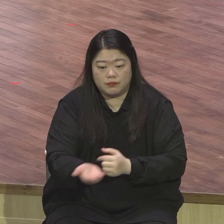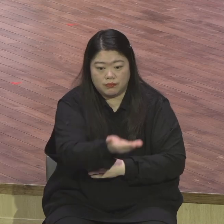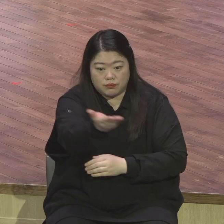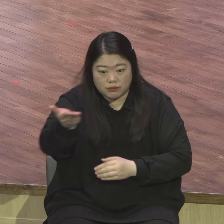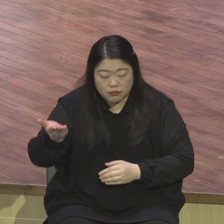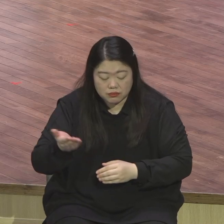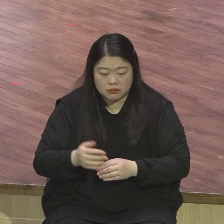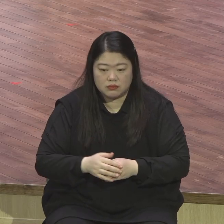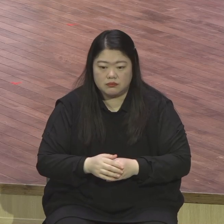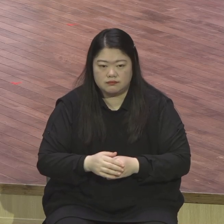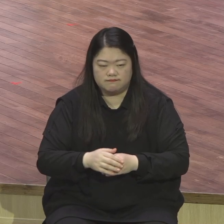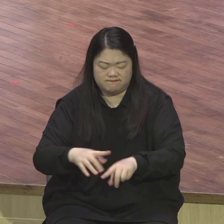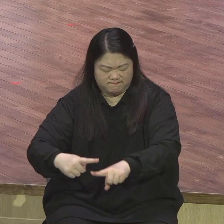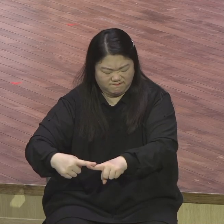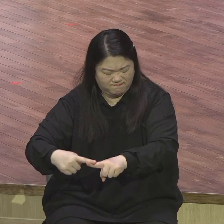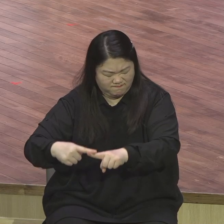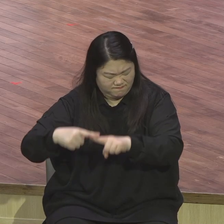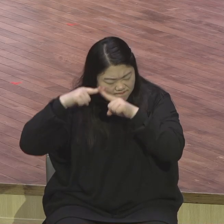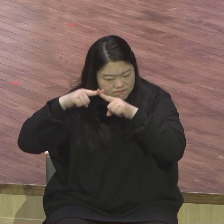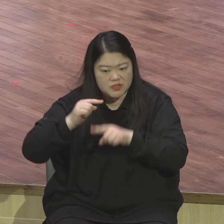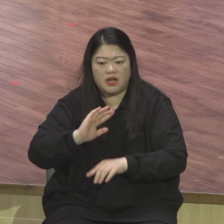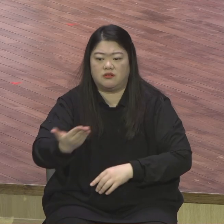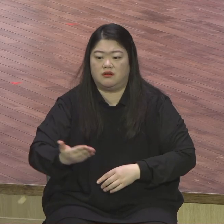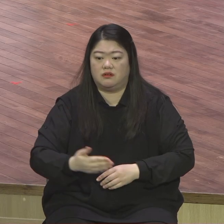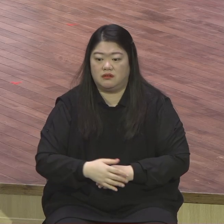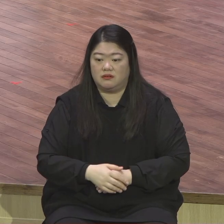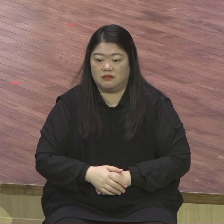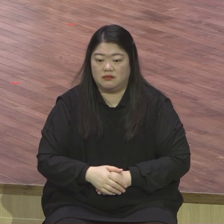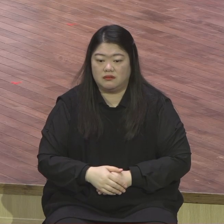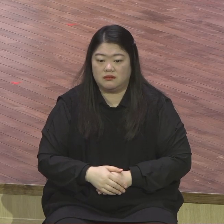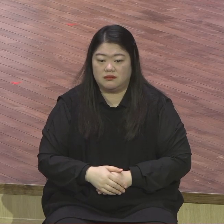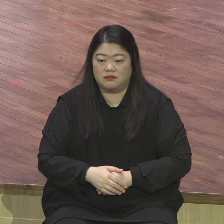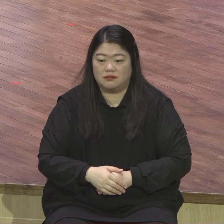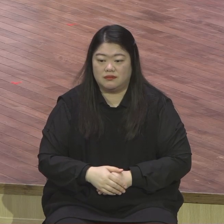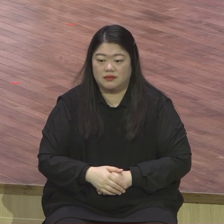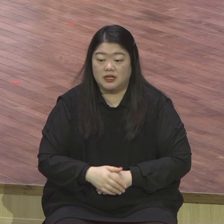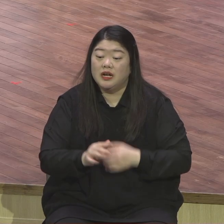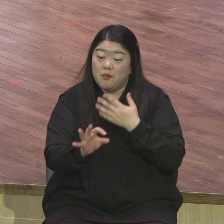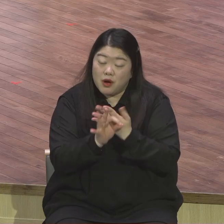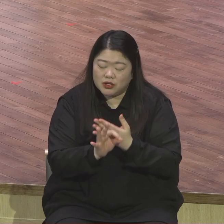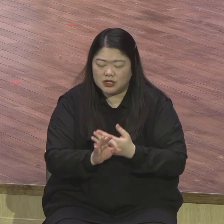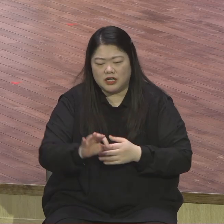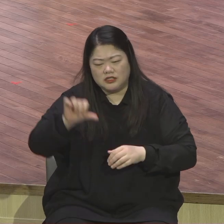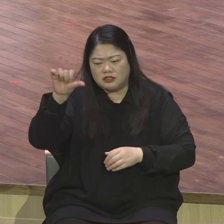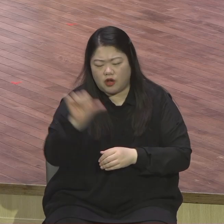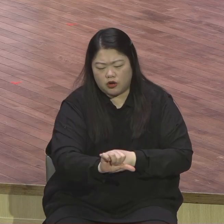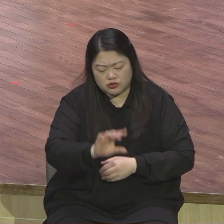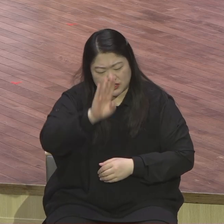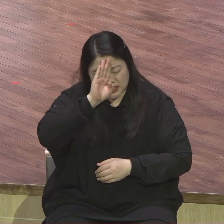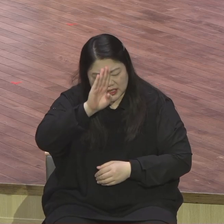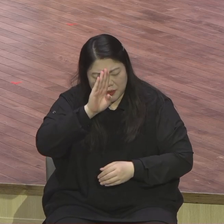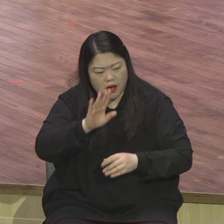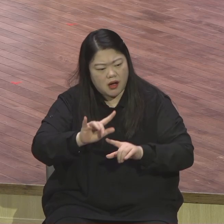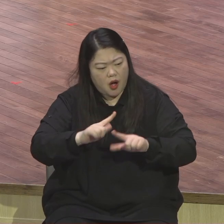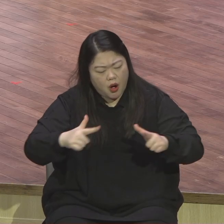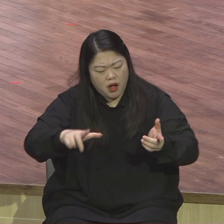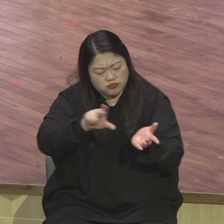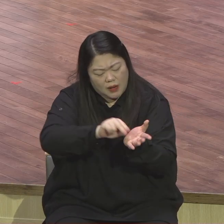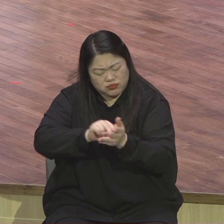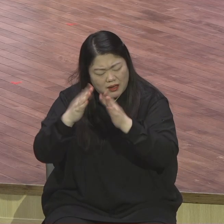이 나게 되었어요 다 물러갑니다 질병도 물러가고 저주도 물러가고 부정도 물러가 다 물러가 그냥 어둠 다 물러가 어둠 세력